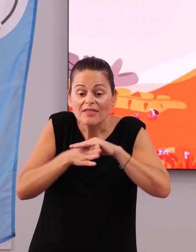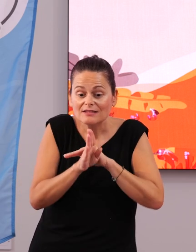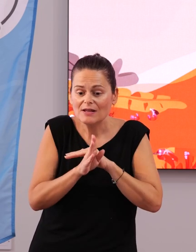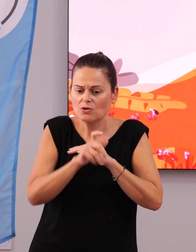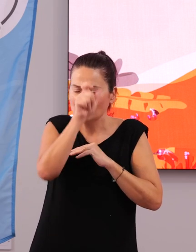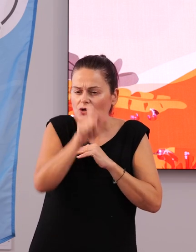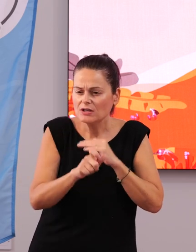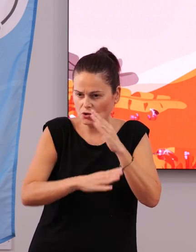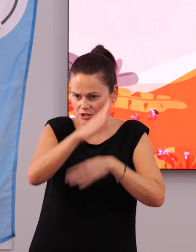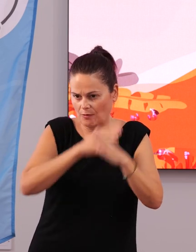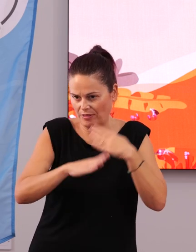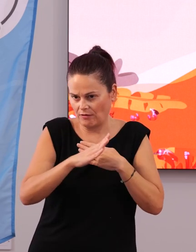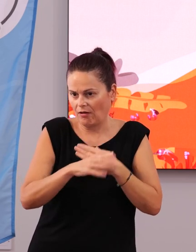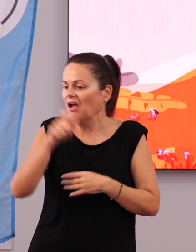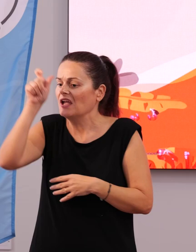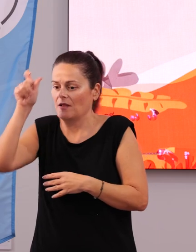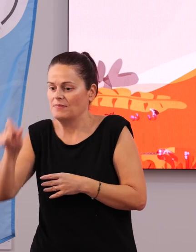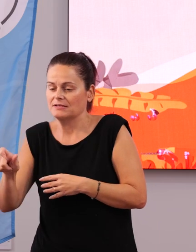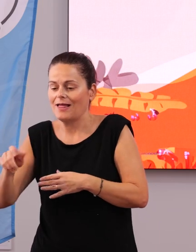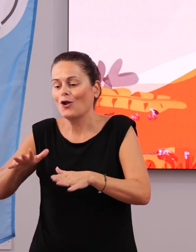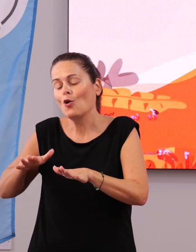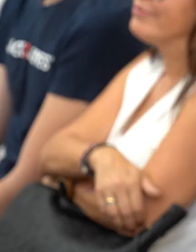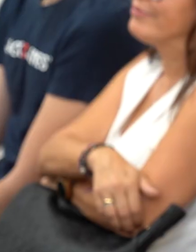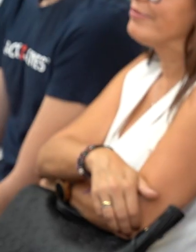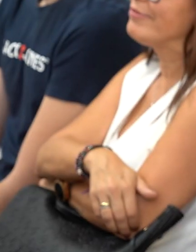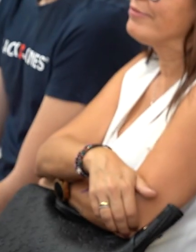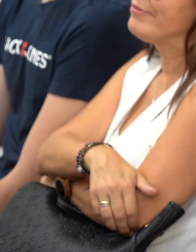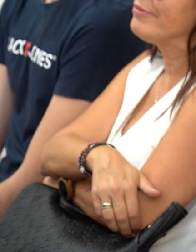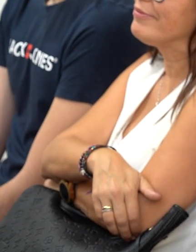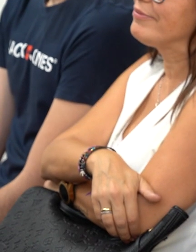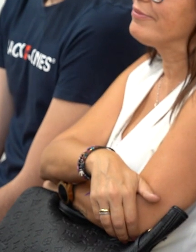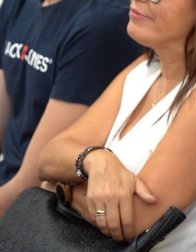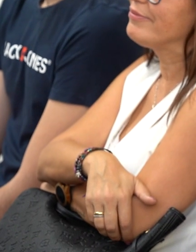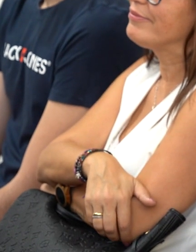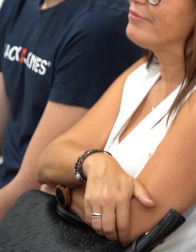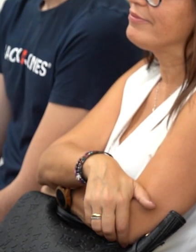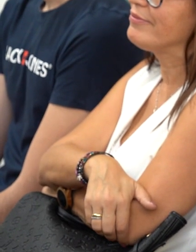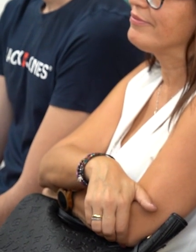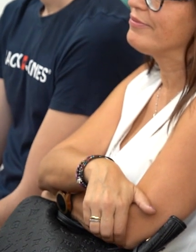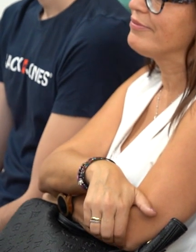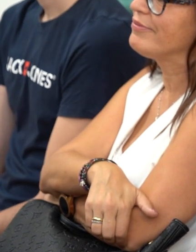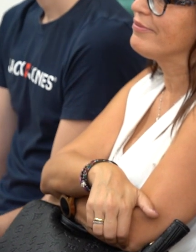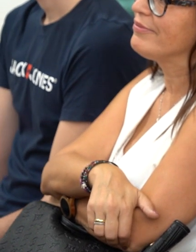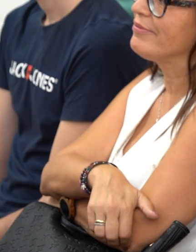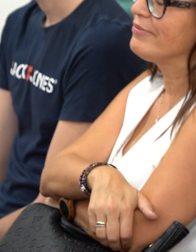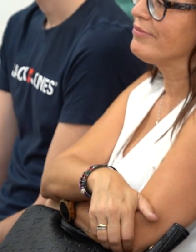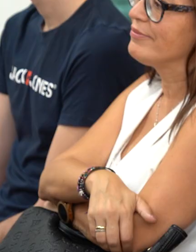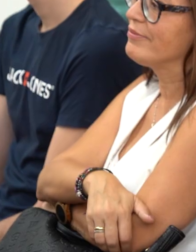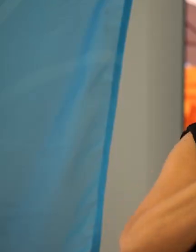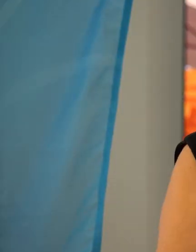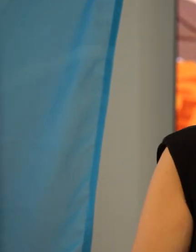personas con discapacidad y también para personas con movilidad reducida. Itinerarios en museos arquitectónicos,